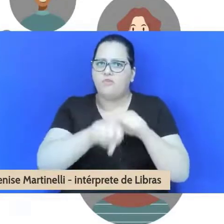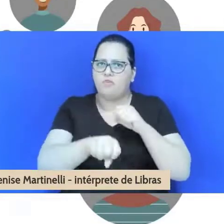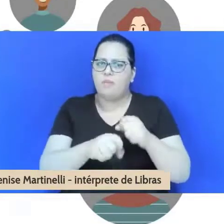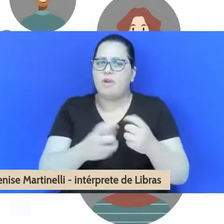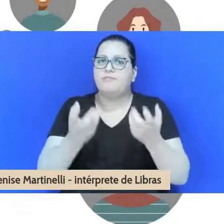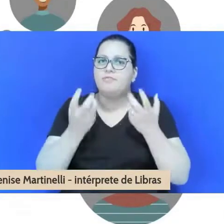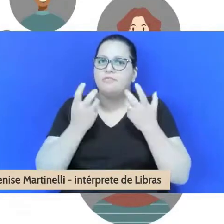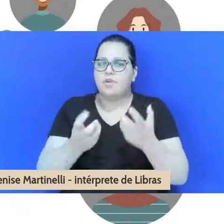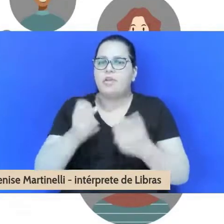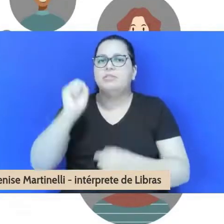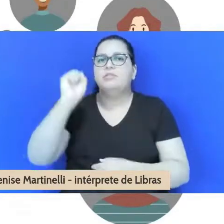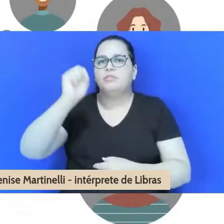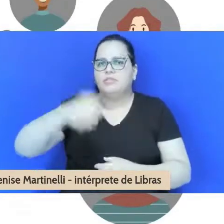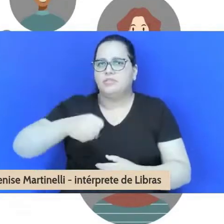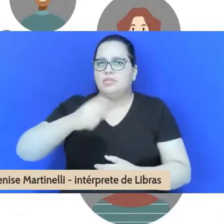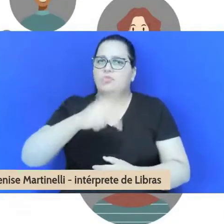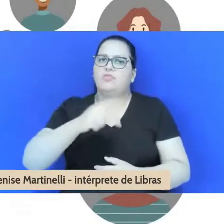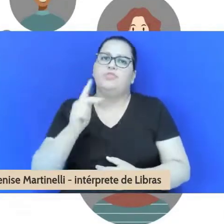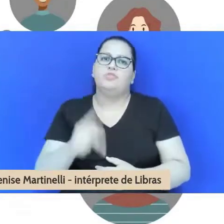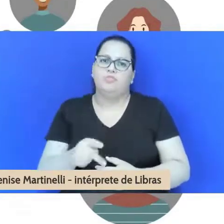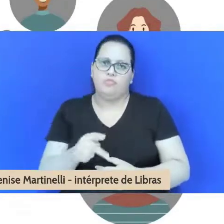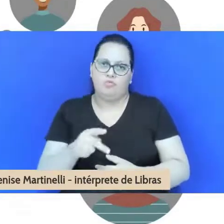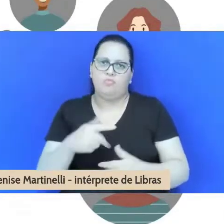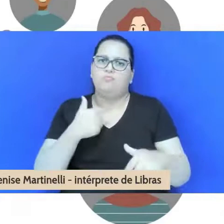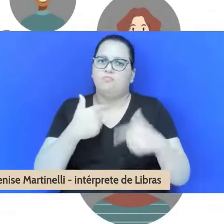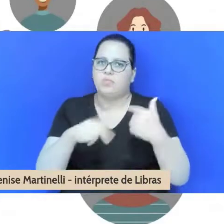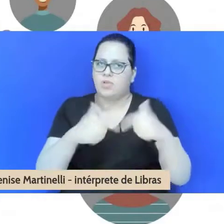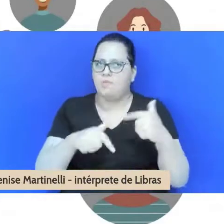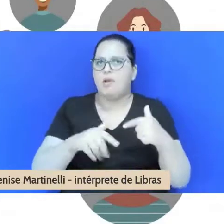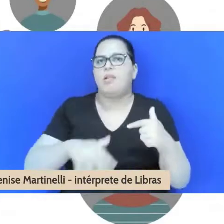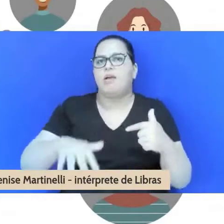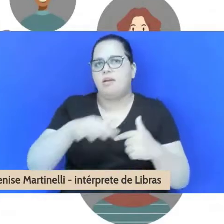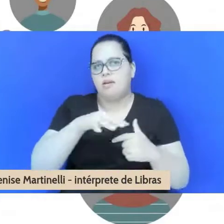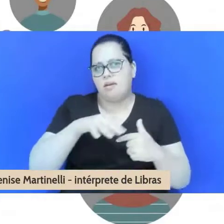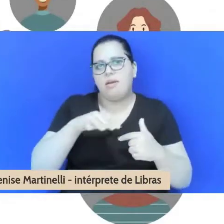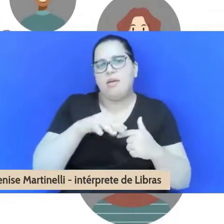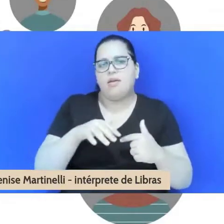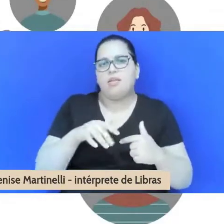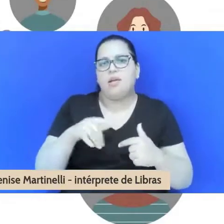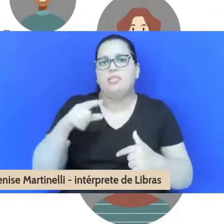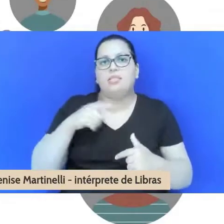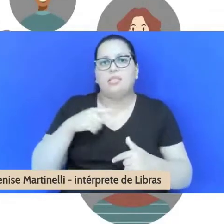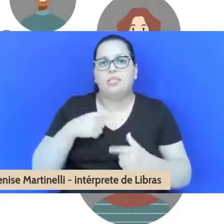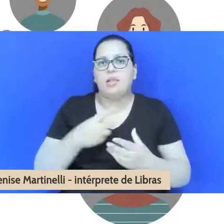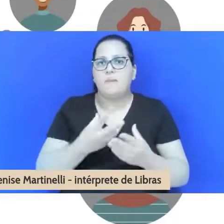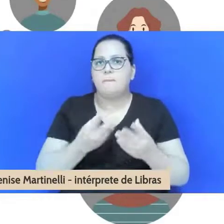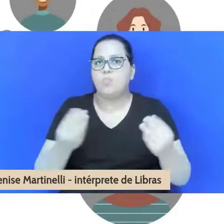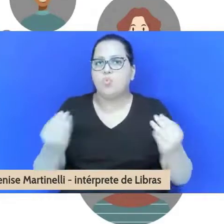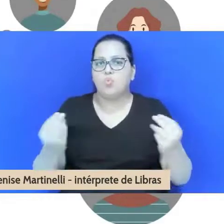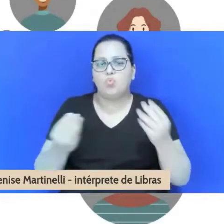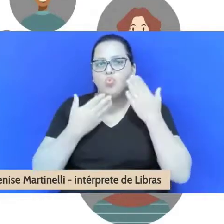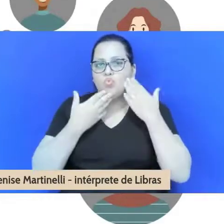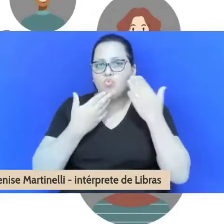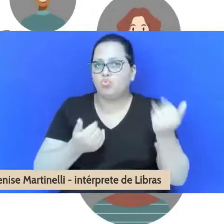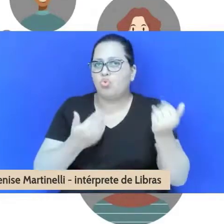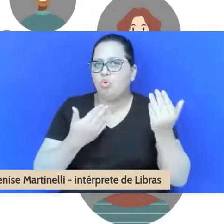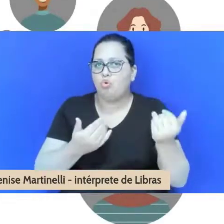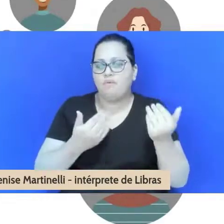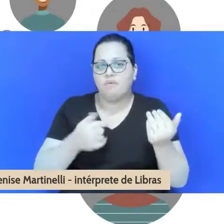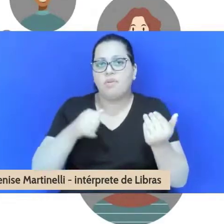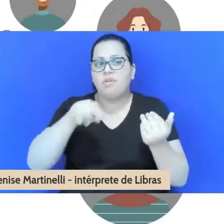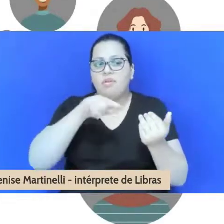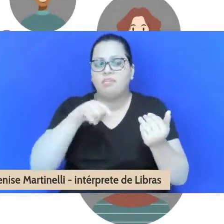Então, há várias dezenas de jovens que saem com essa formação, com outro olhar para